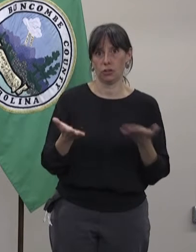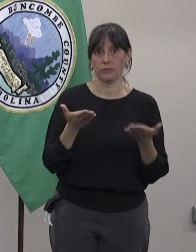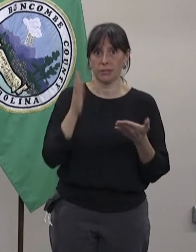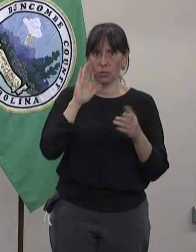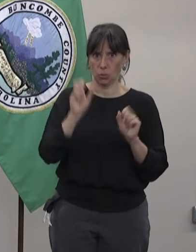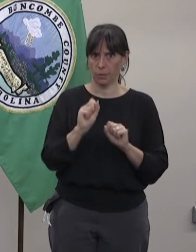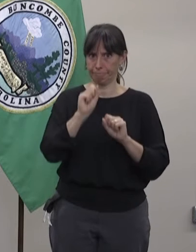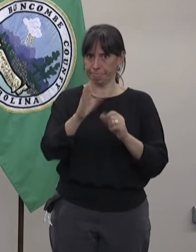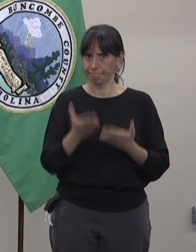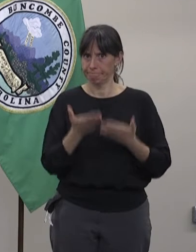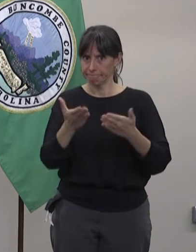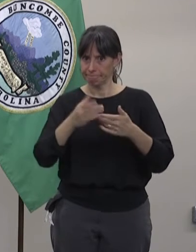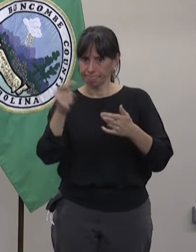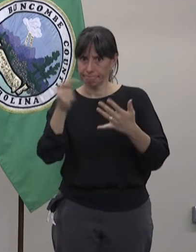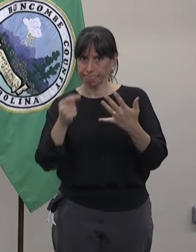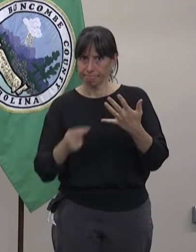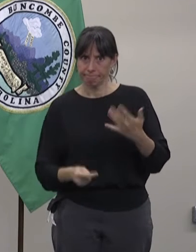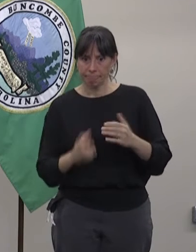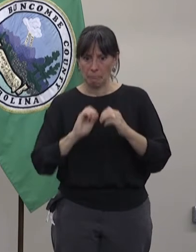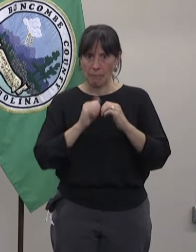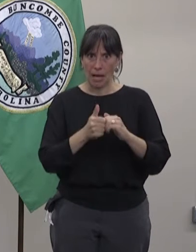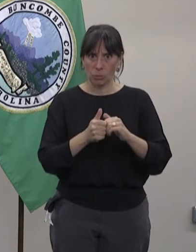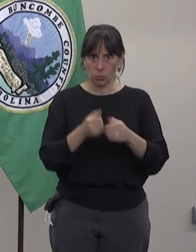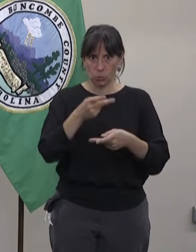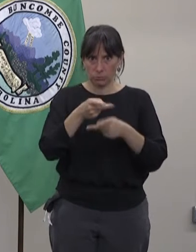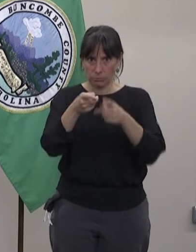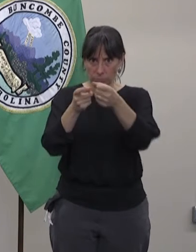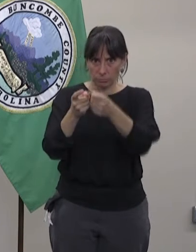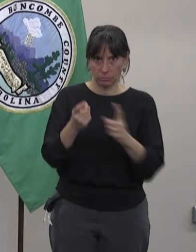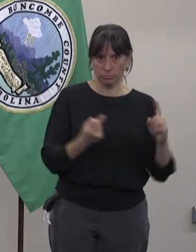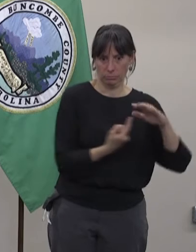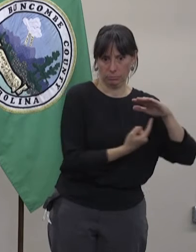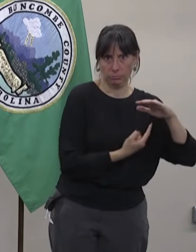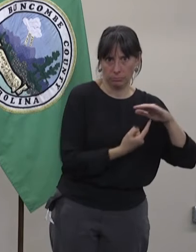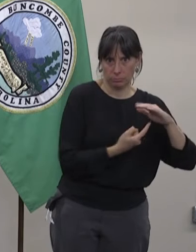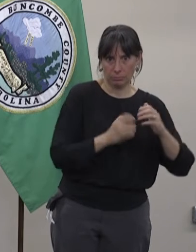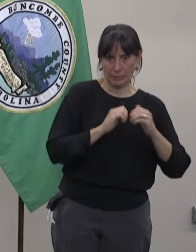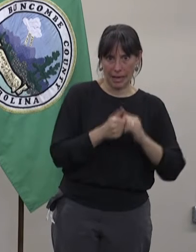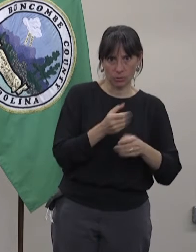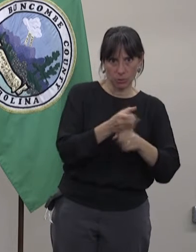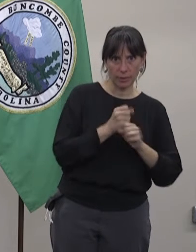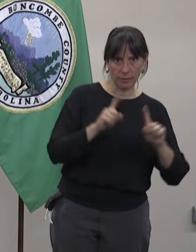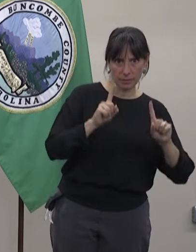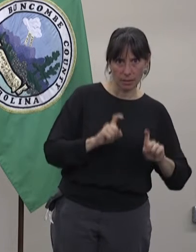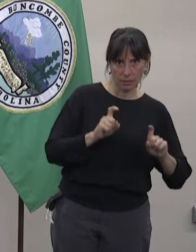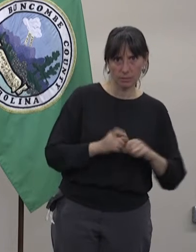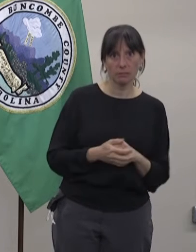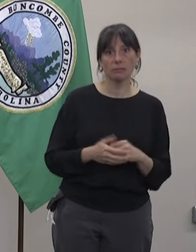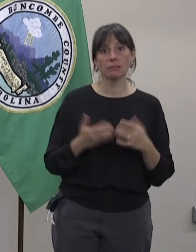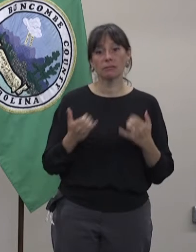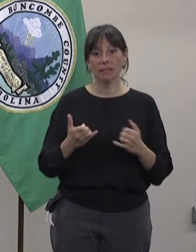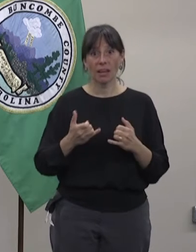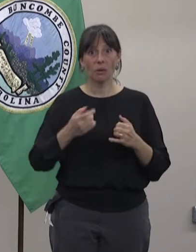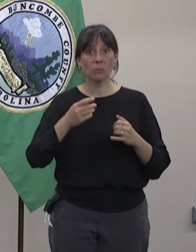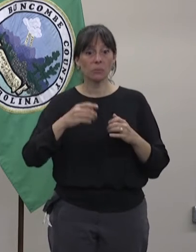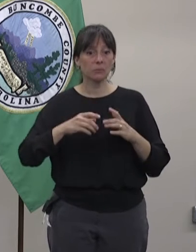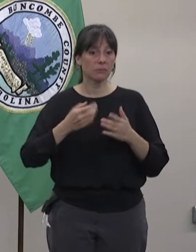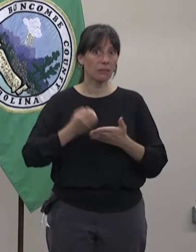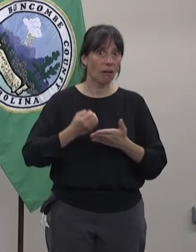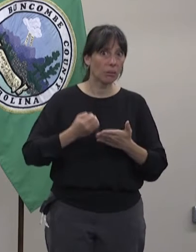y te da la información que necesitas para que te recomienda para hacer una